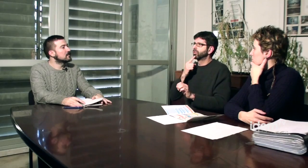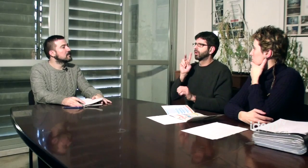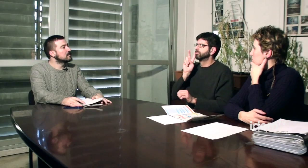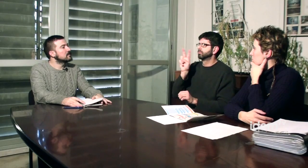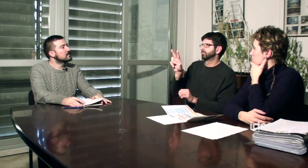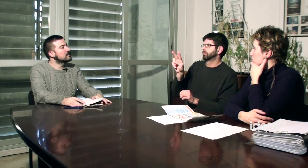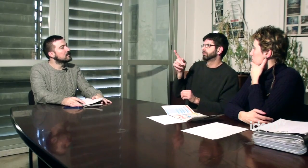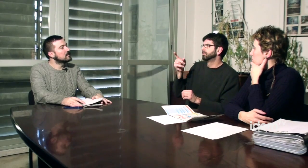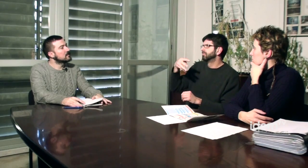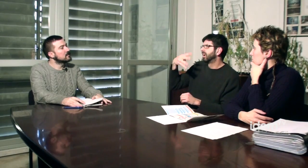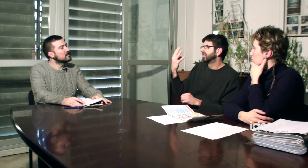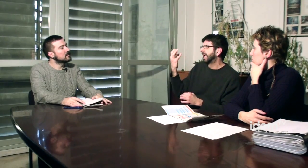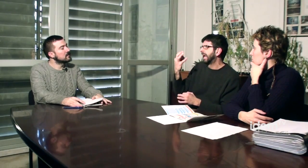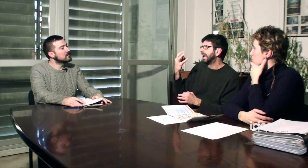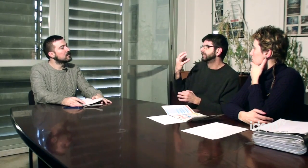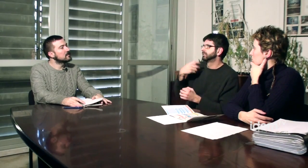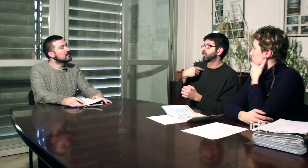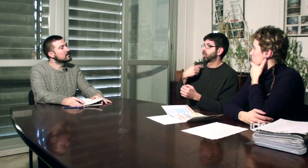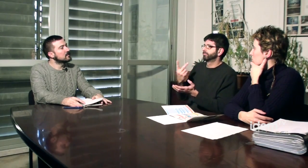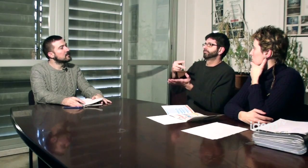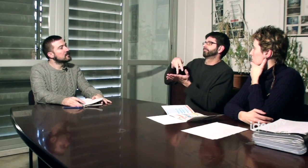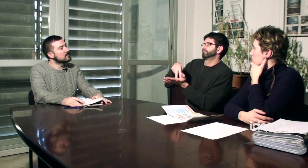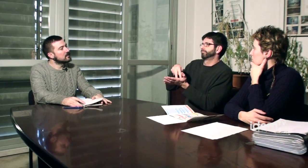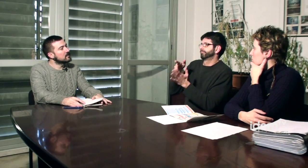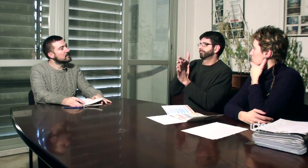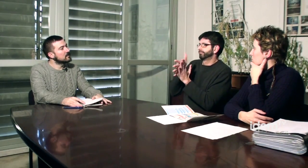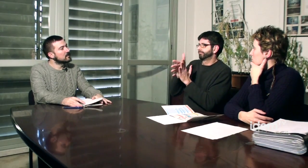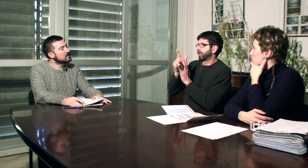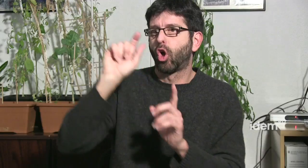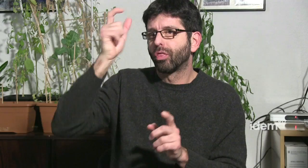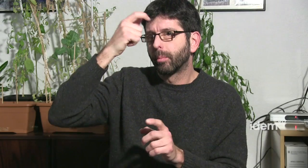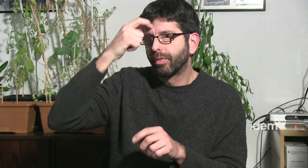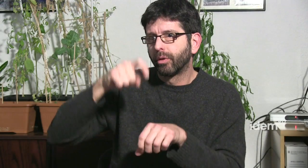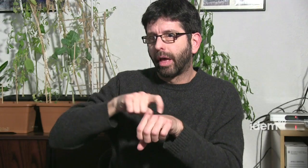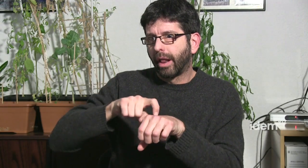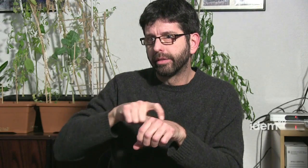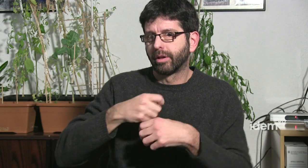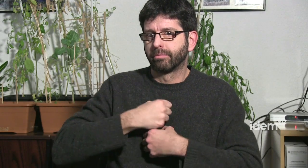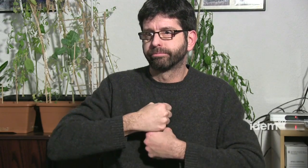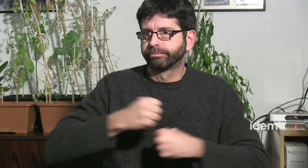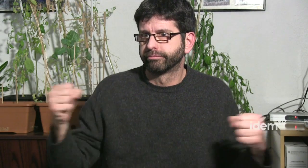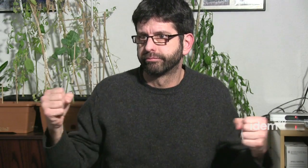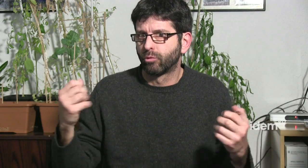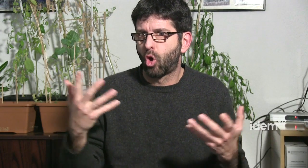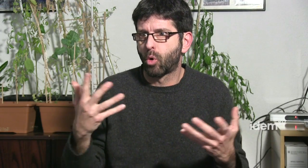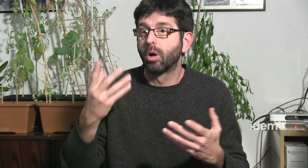intentem empènyer les persones sordes per explicar-los què vol, quin